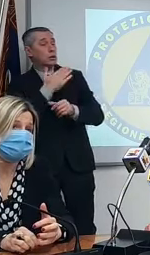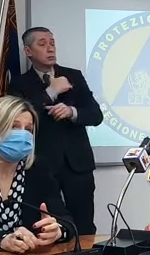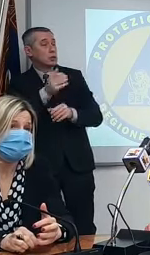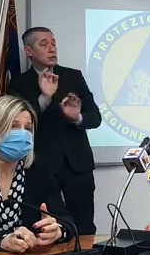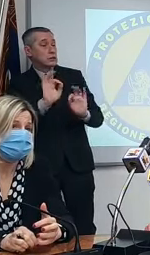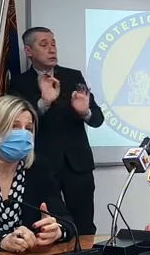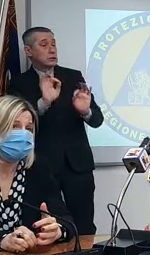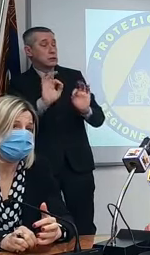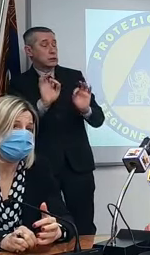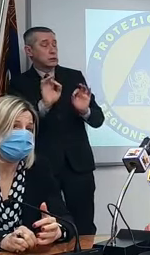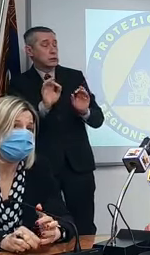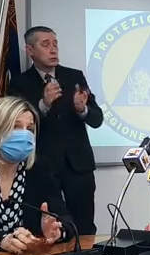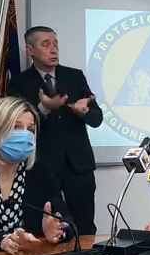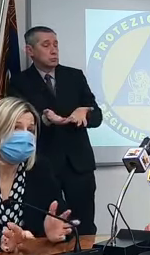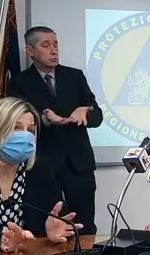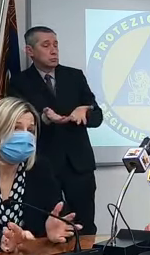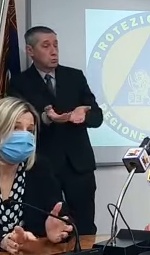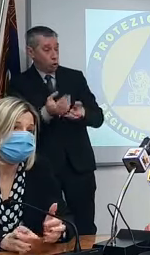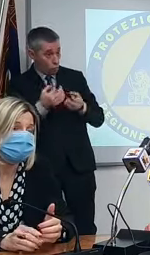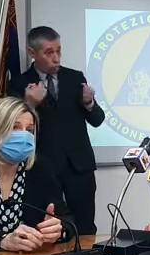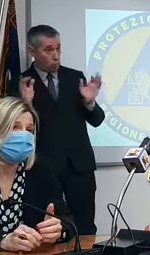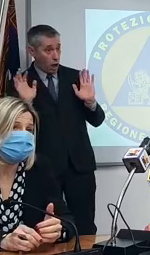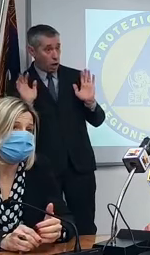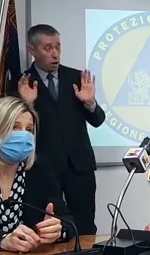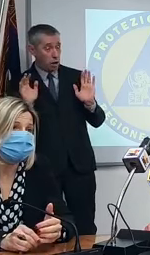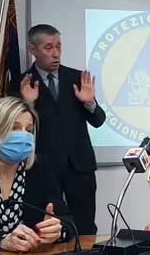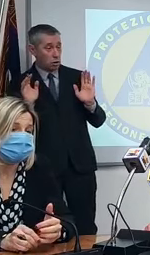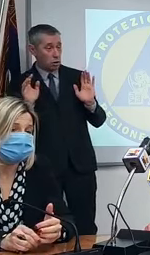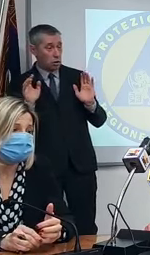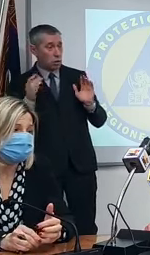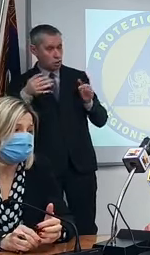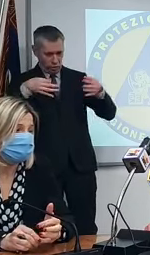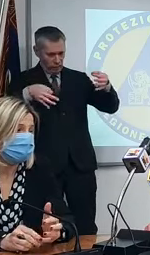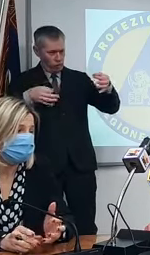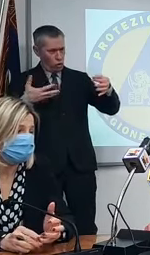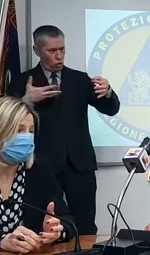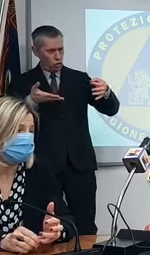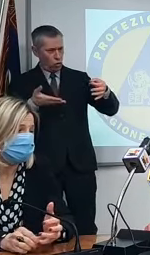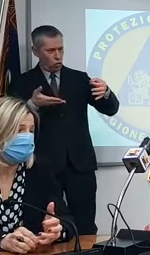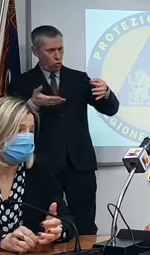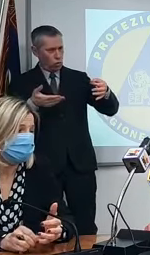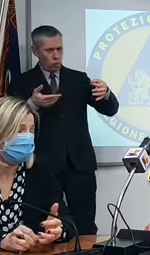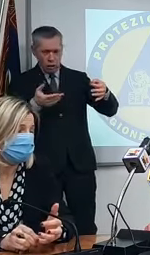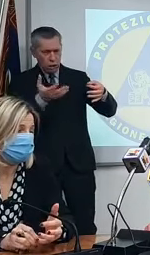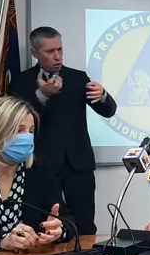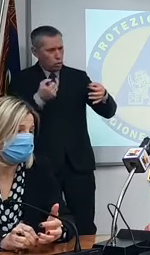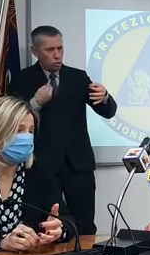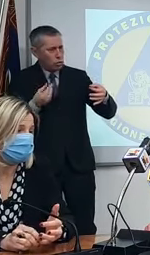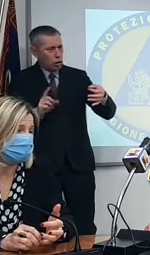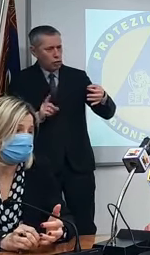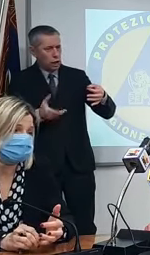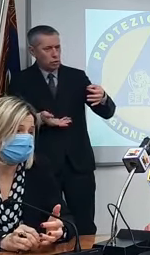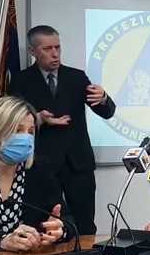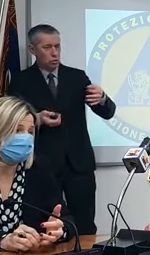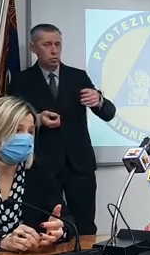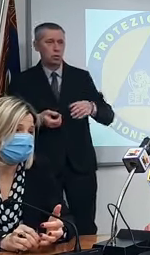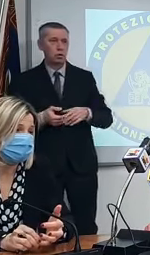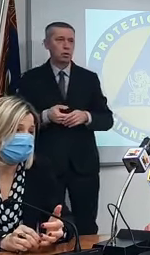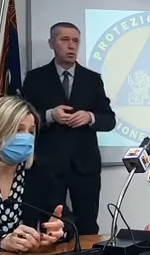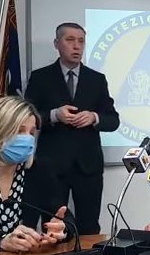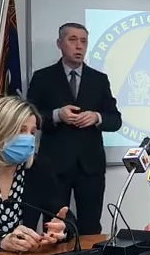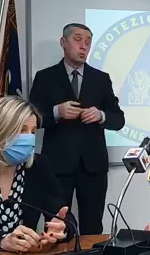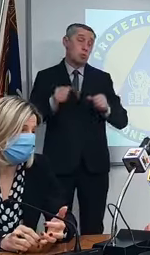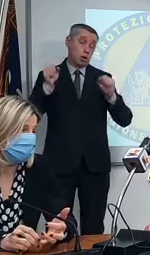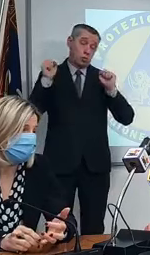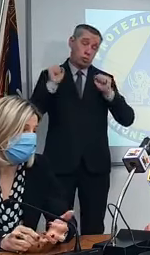particolari oppure è nella norma che tutti hanno avuto un fogliettino in mano con la data possibile ma non è comprensibile